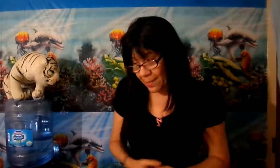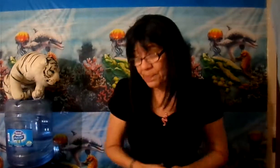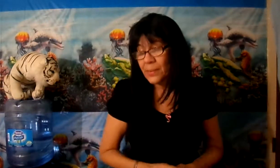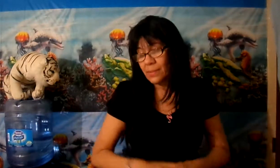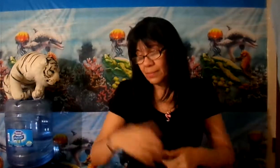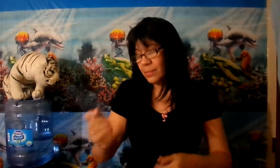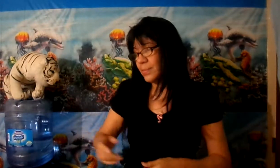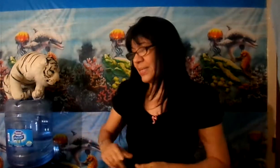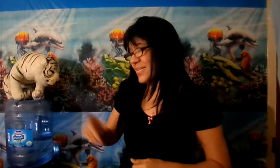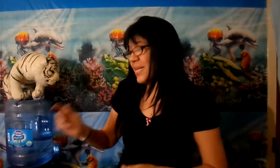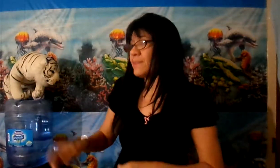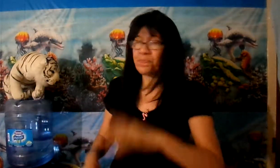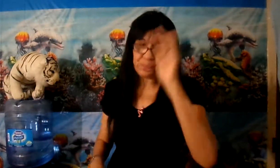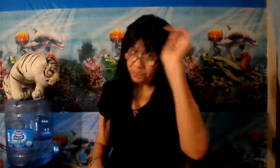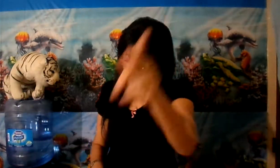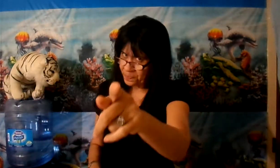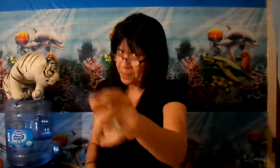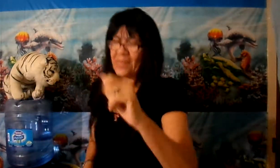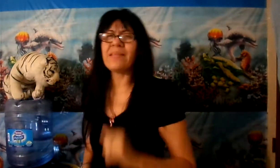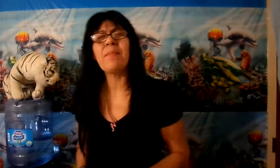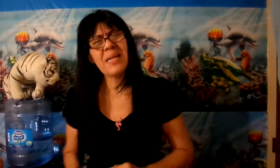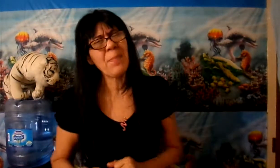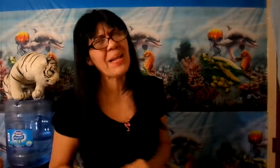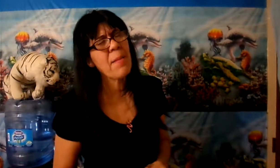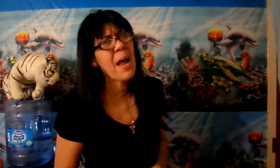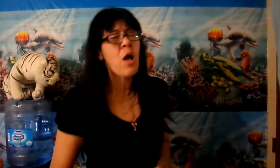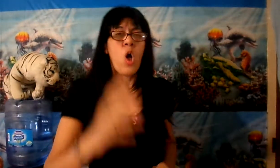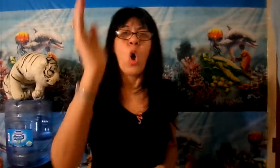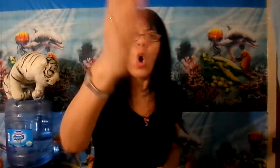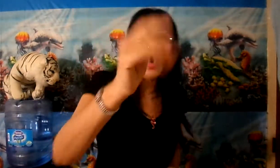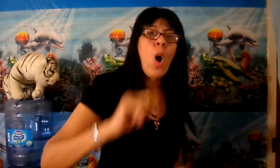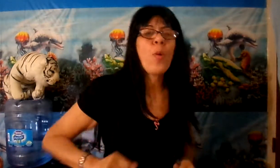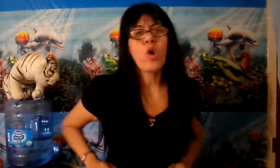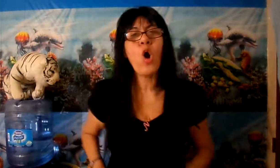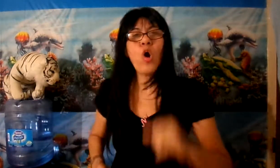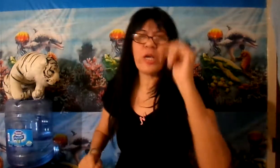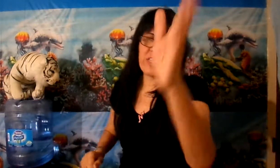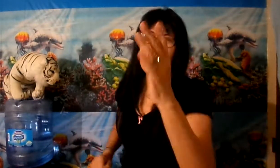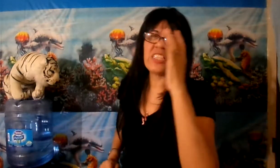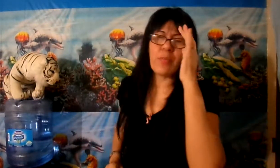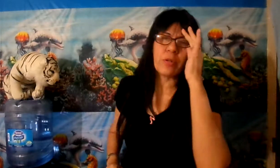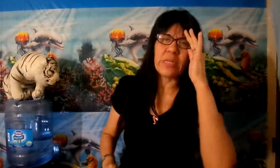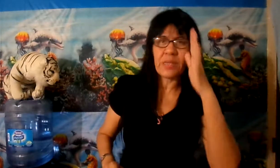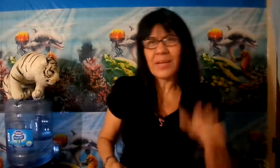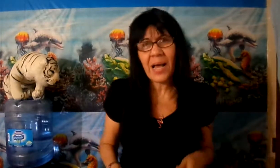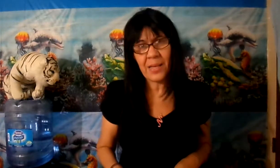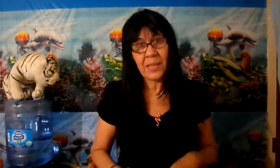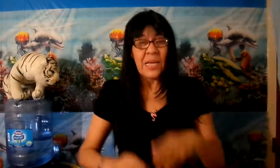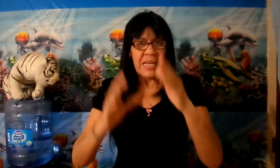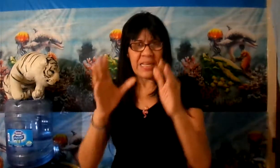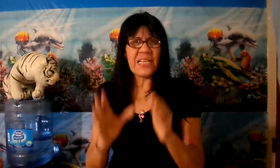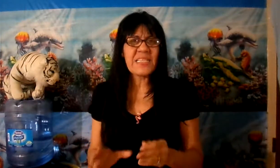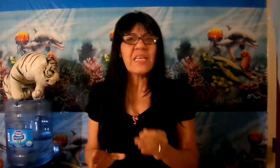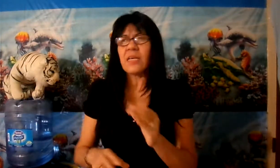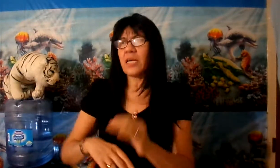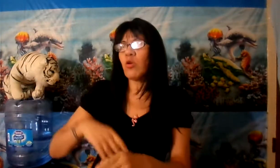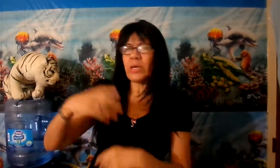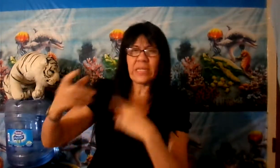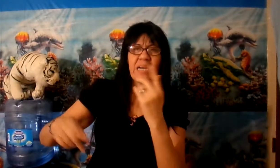Y dice también la palabra ojo por ojo y diente por diente, ¿verdad? Quiere decir que lo que te están